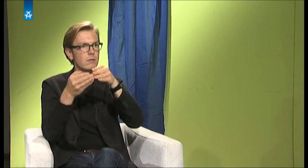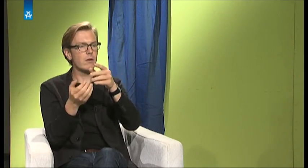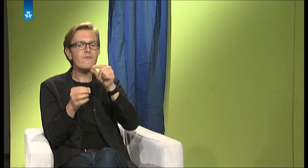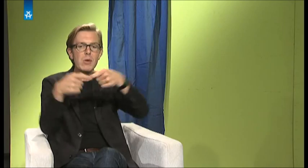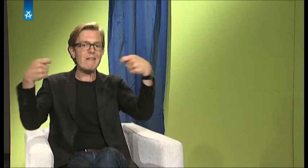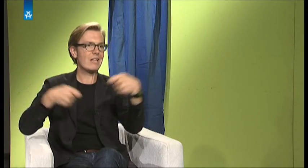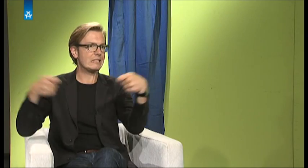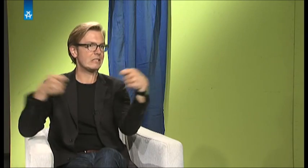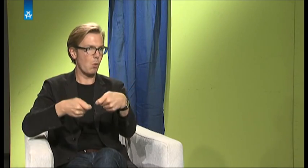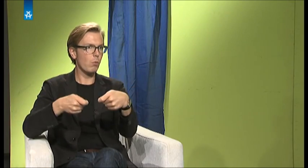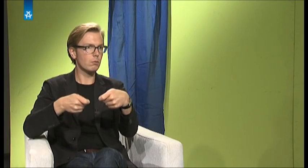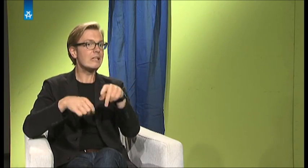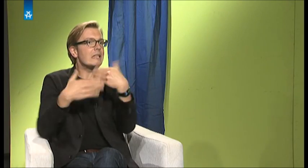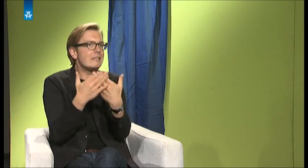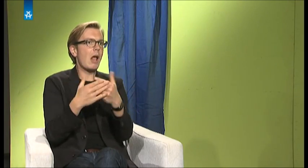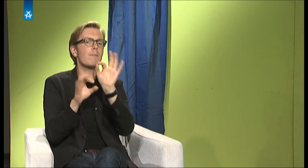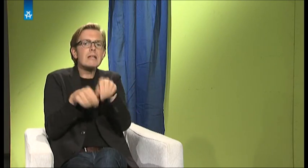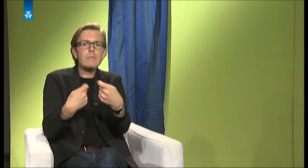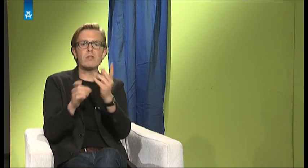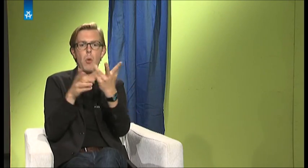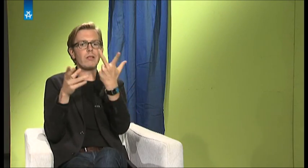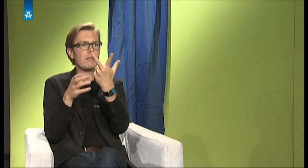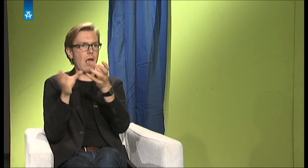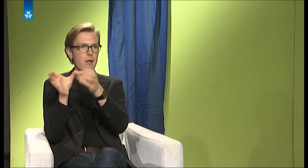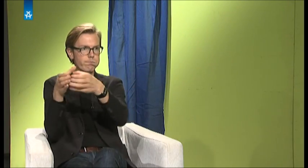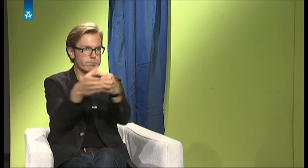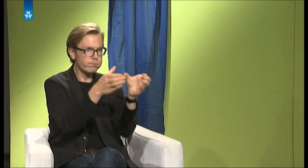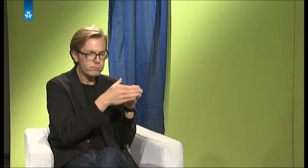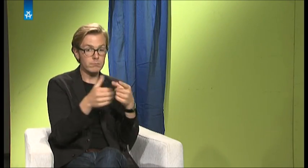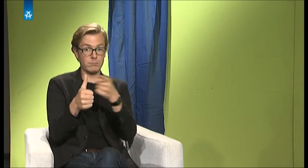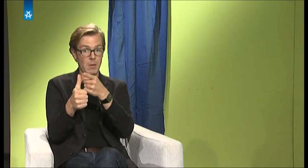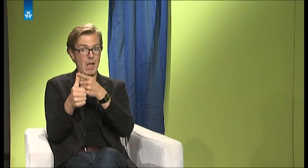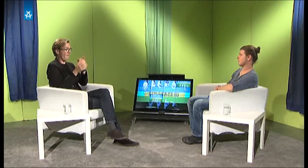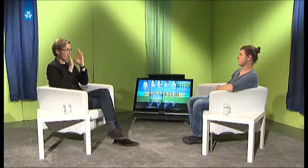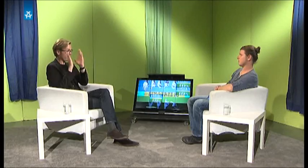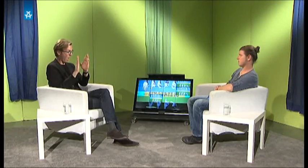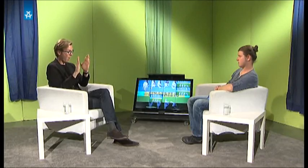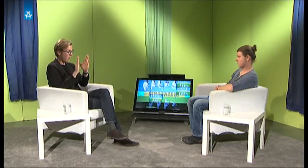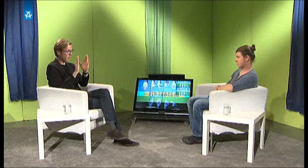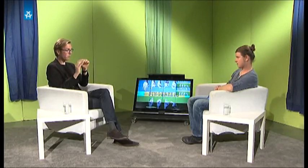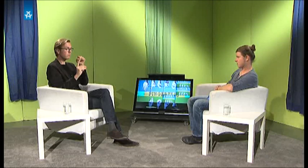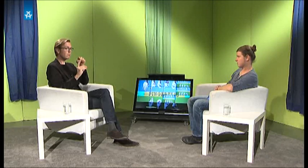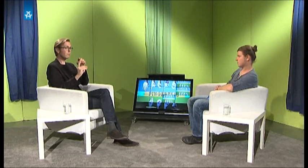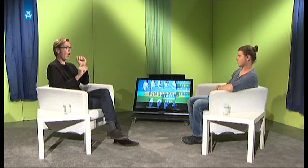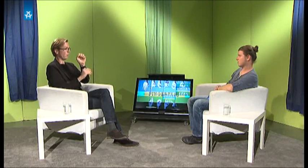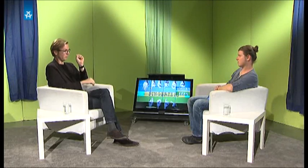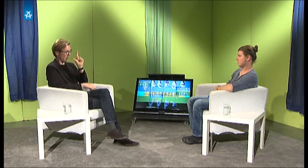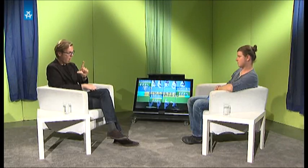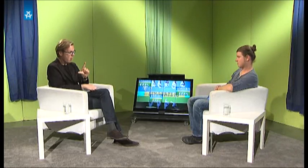das Schriftsprachniveau. Schriftsprachniveau, das sind die wichtigen Bereiche, in denen Kinder die Fähigkeiten haben müssen. Und da wird viel investiert. Es gibt drei verschiedene